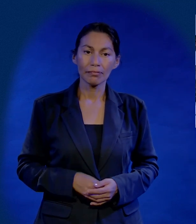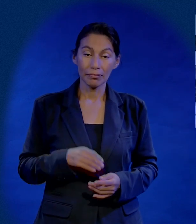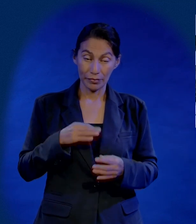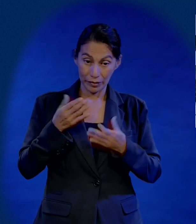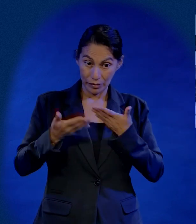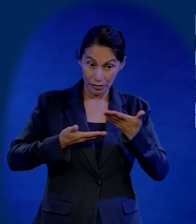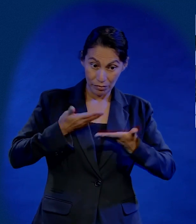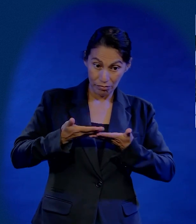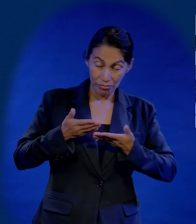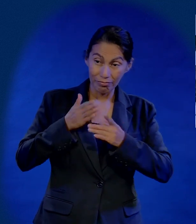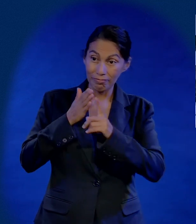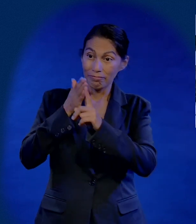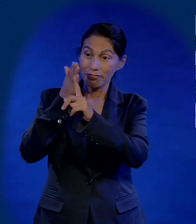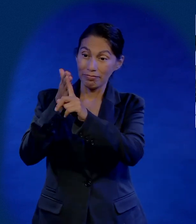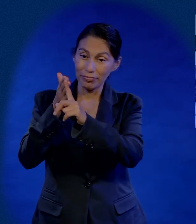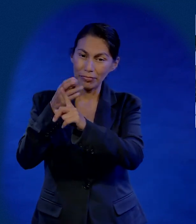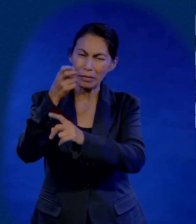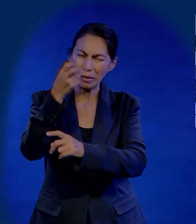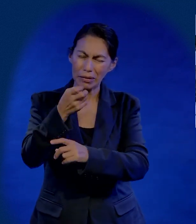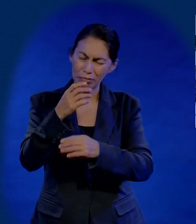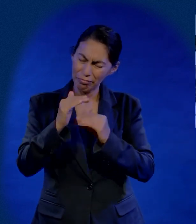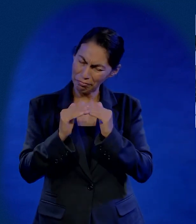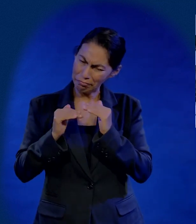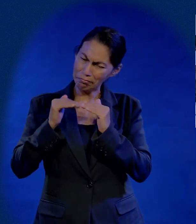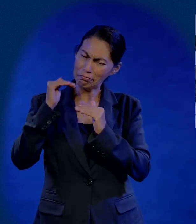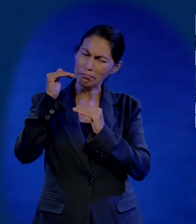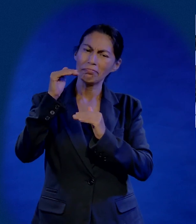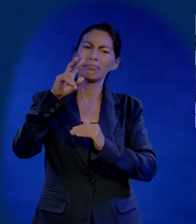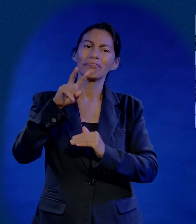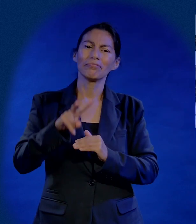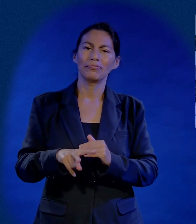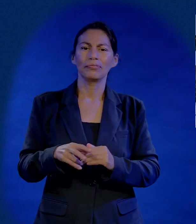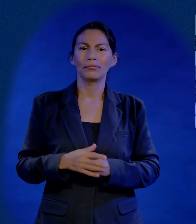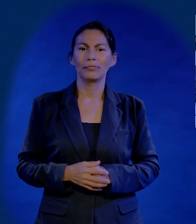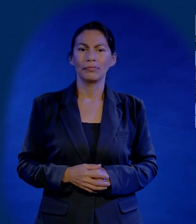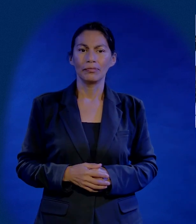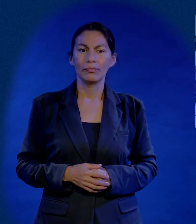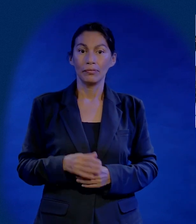Enfocarse en el servicio. Eso nos da la verdadera grandeza.